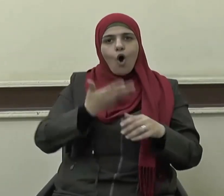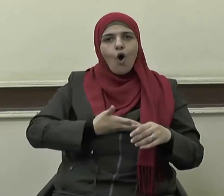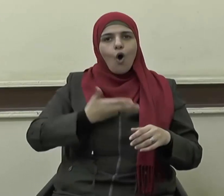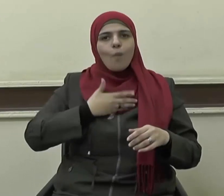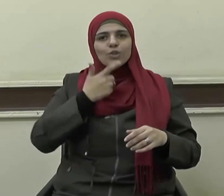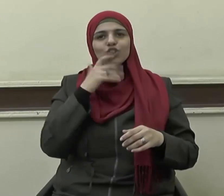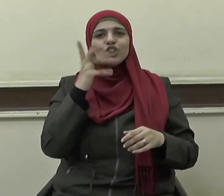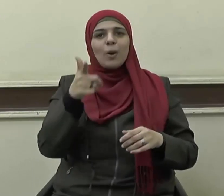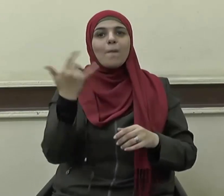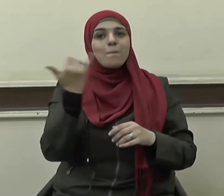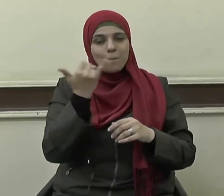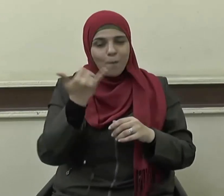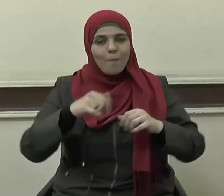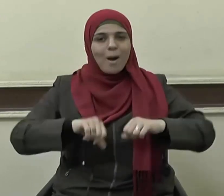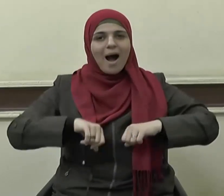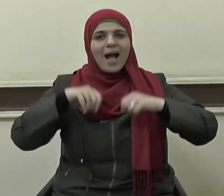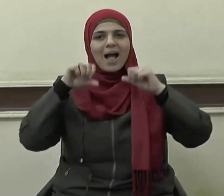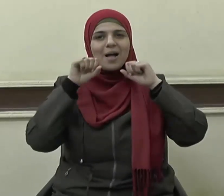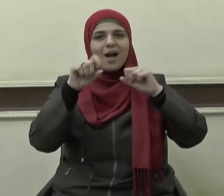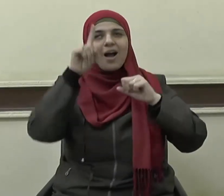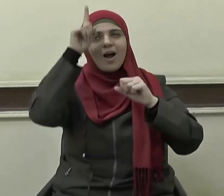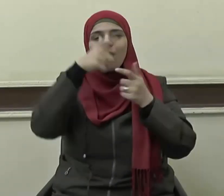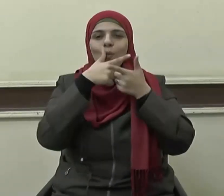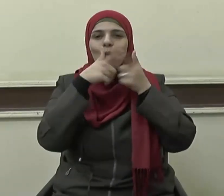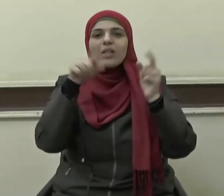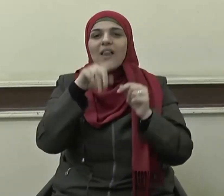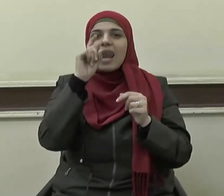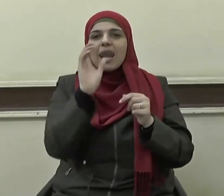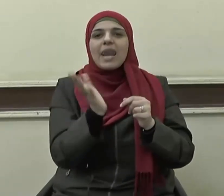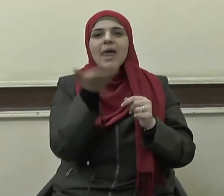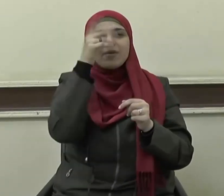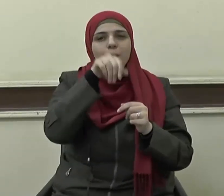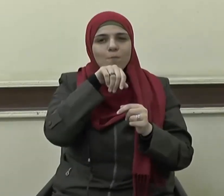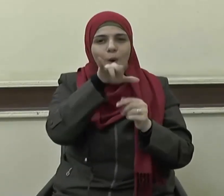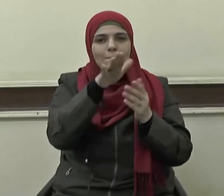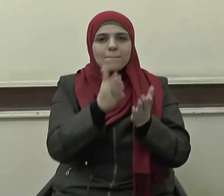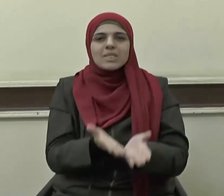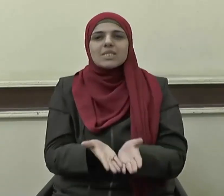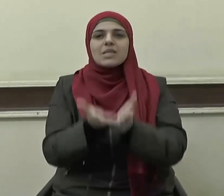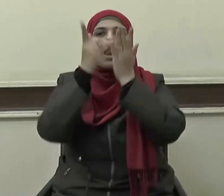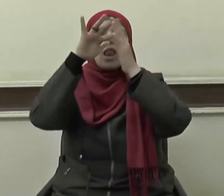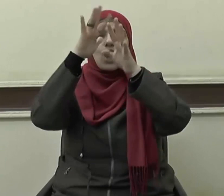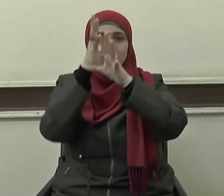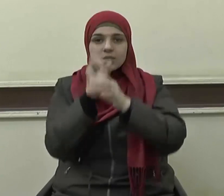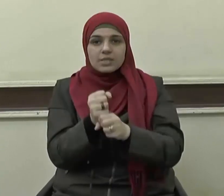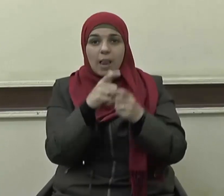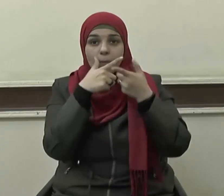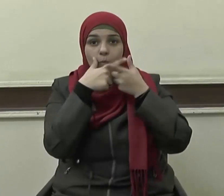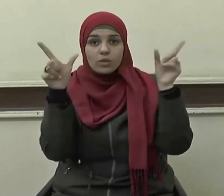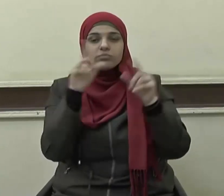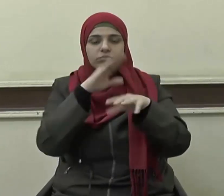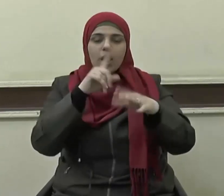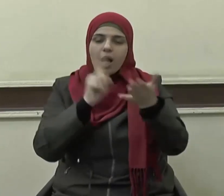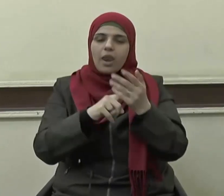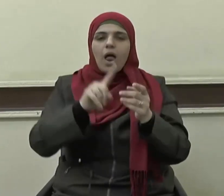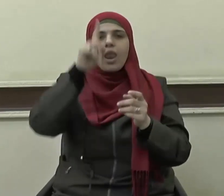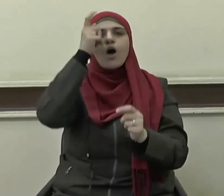الإنسان فقد بيّن النبي صلى الله عليه وسلم أن الله عز وجل